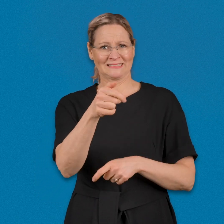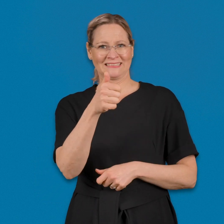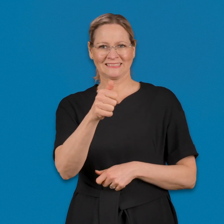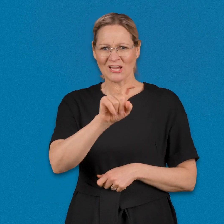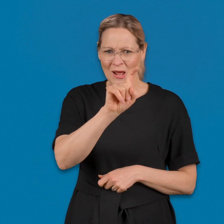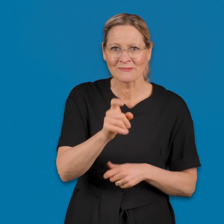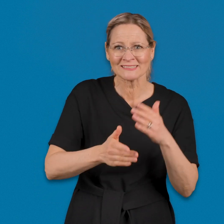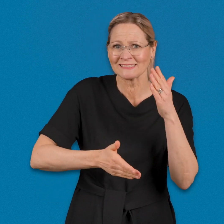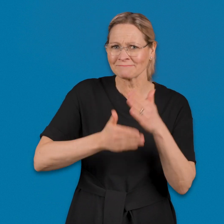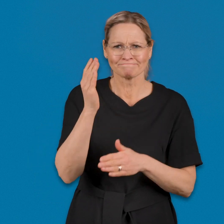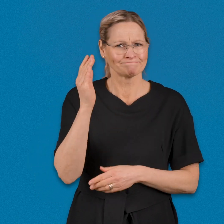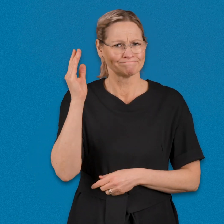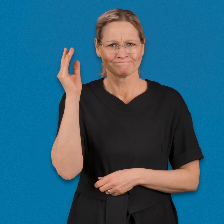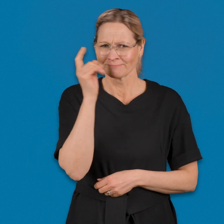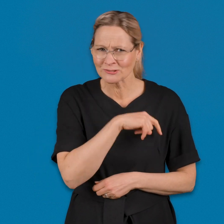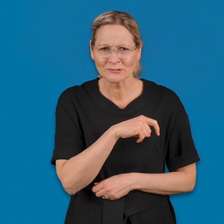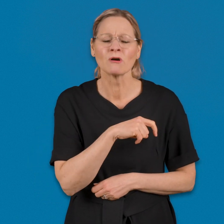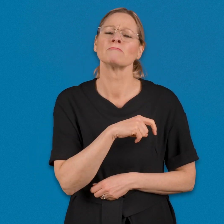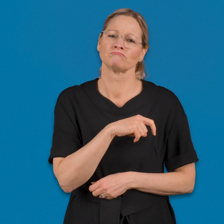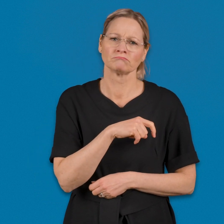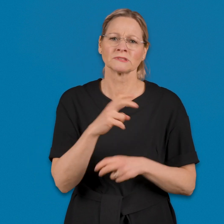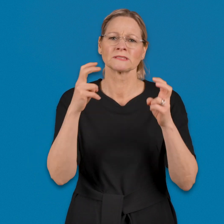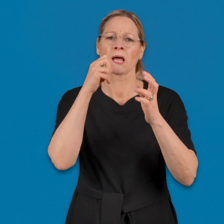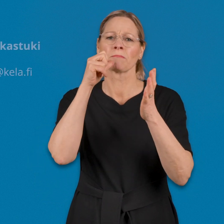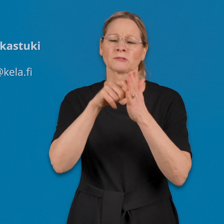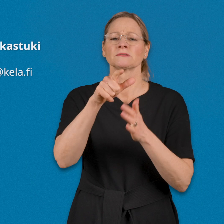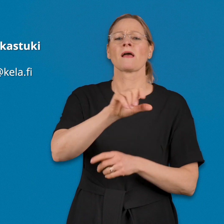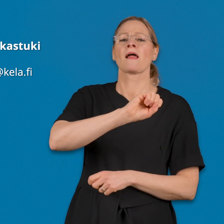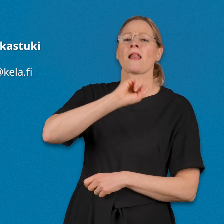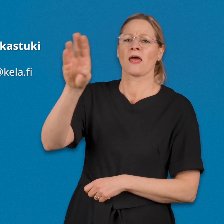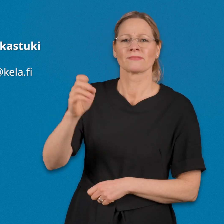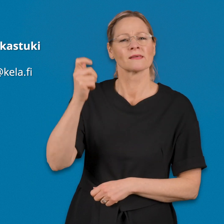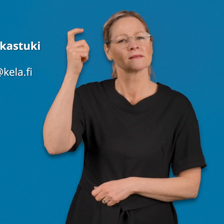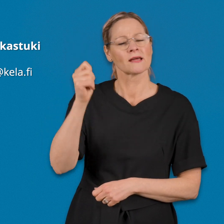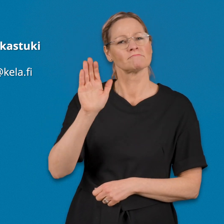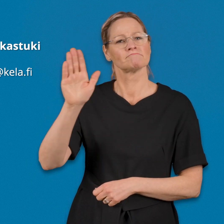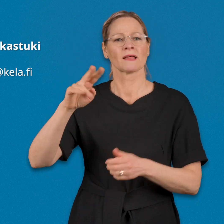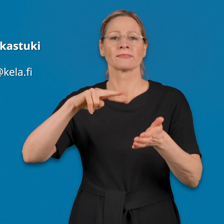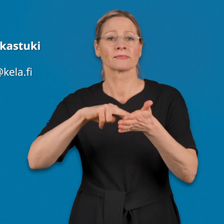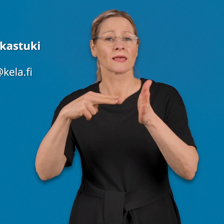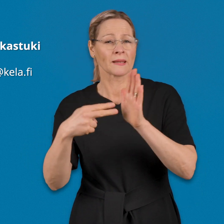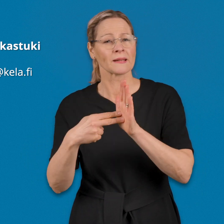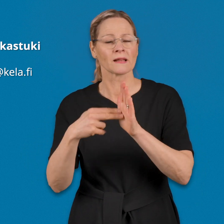Jos et pysty itse ratkaisemaan ongelmaa, lähetä sähköpostia, koneen Kelan tekniseen